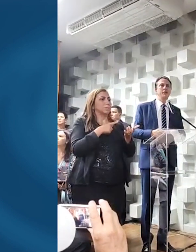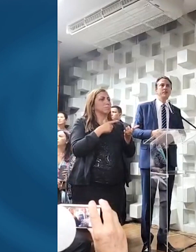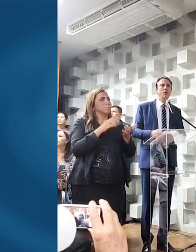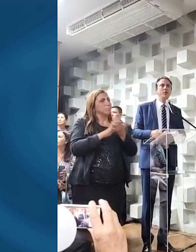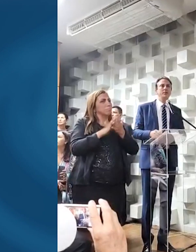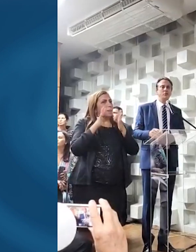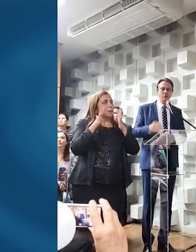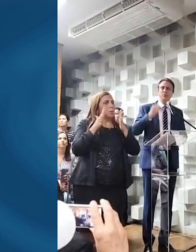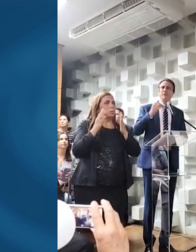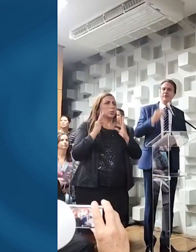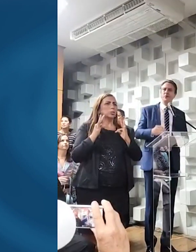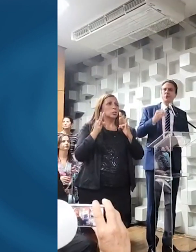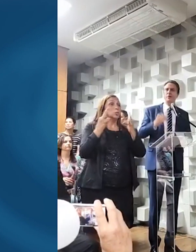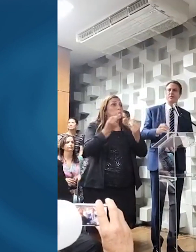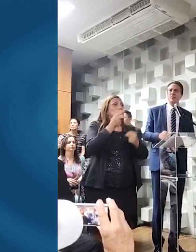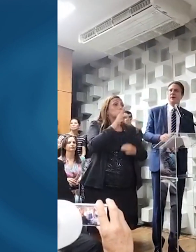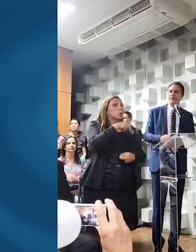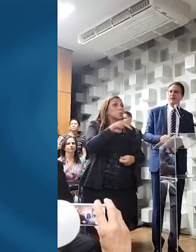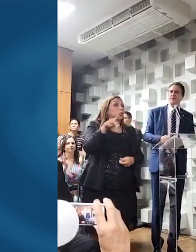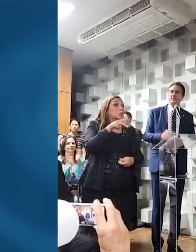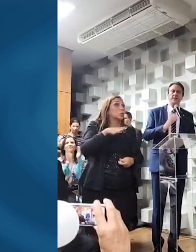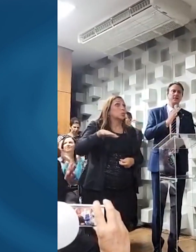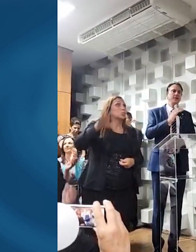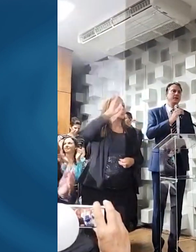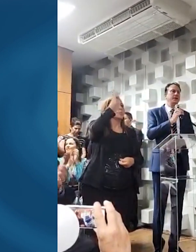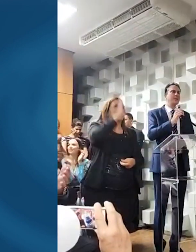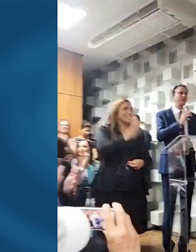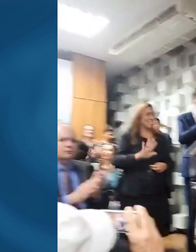pedir uma salva de palmas a todos os professores desse país.